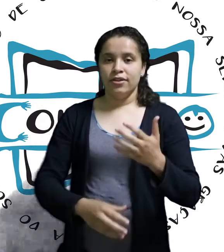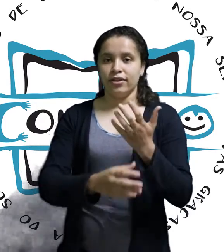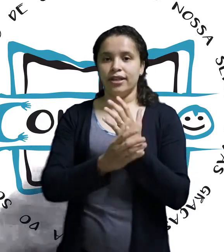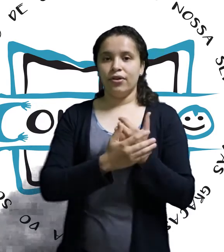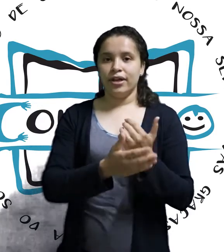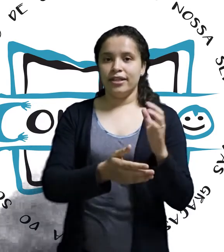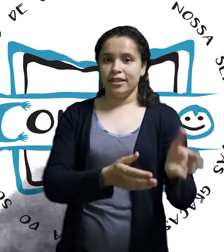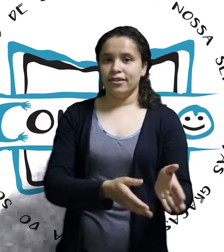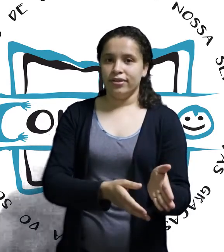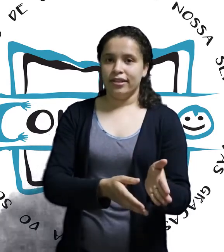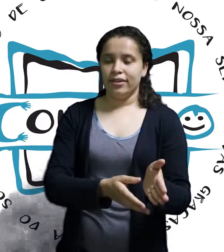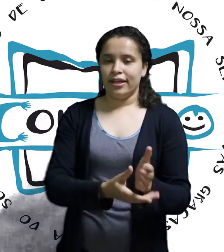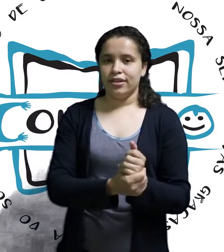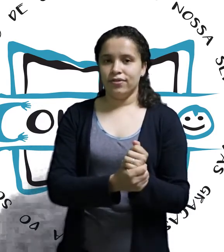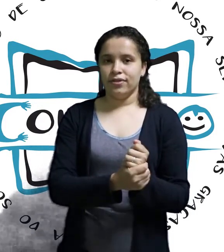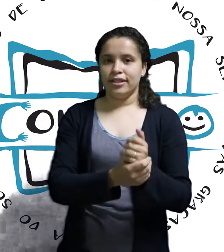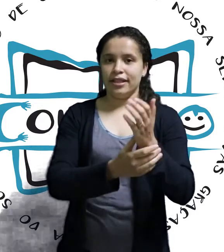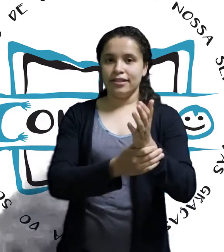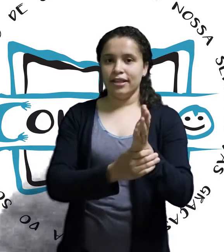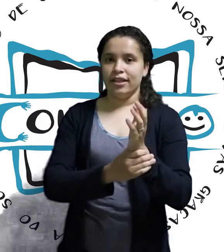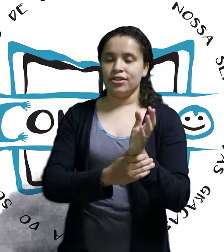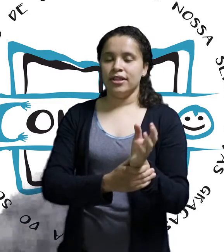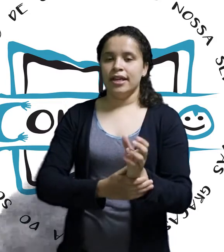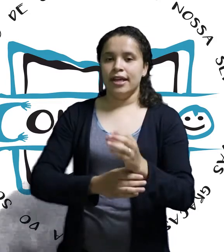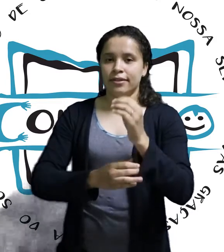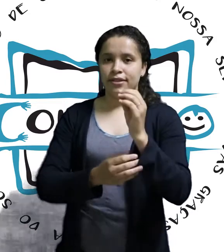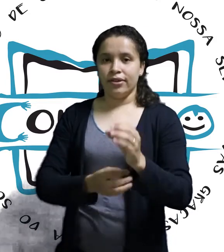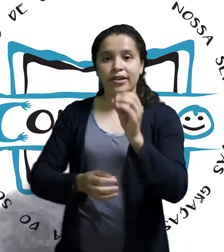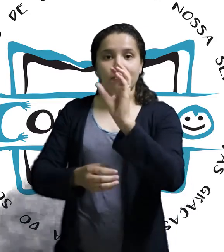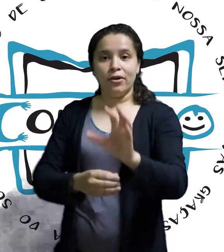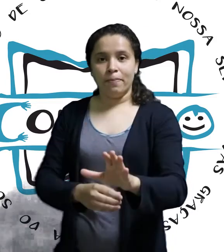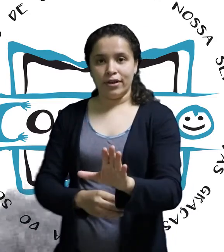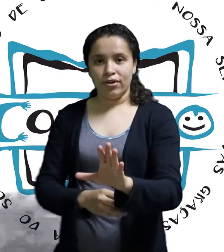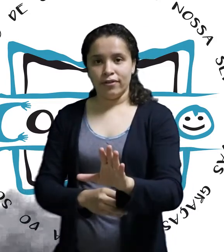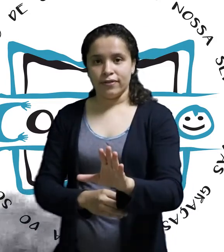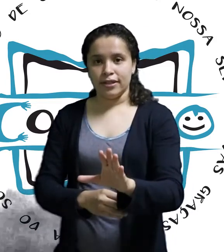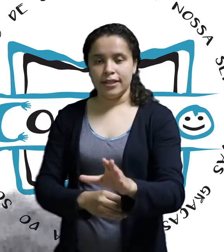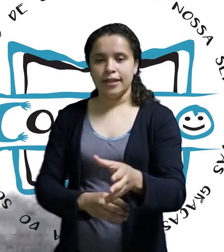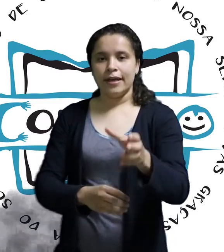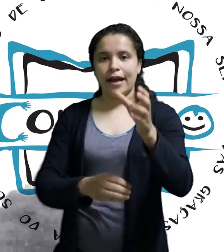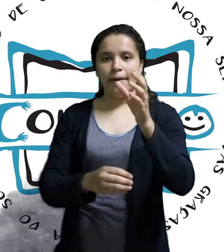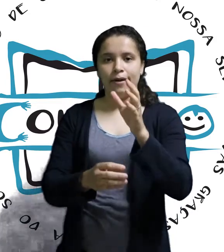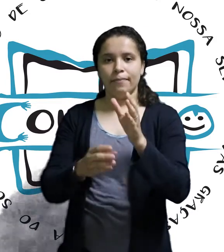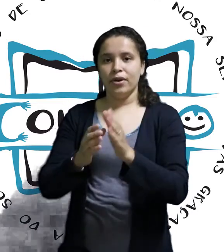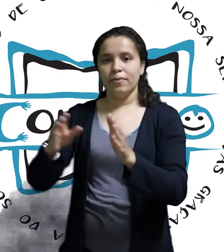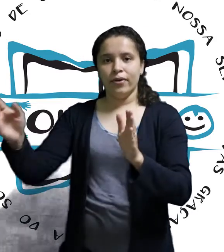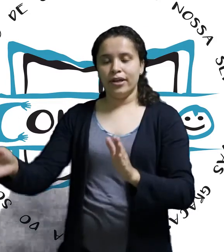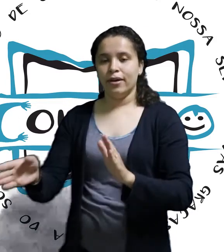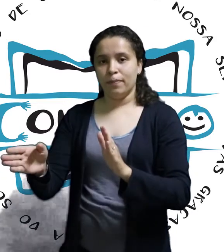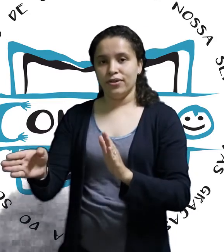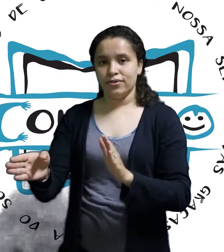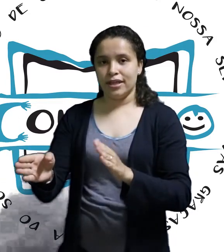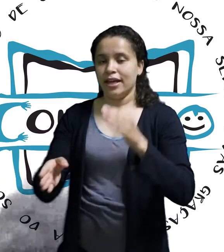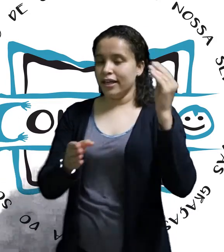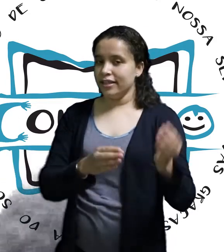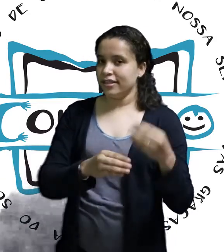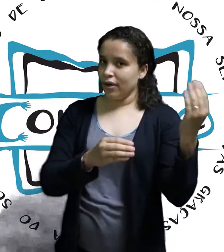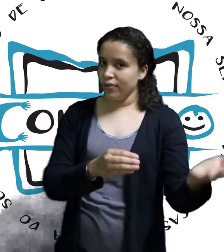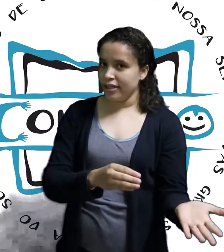Só que a organização dentro da casa de vocês é a seguinte. Se eu ganhar uma roupa nova, meu irmão, ele não pode usar antes que eu use